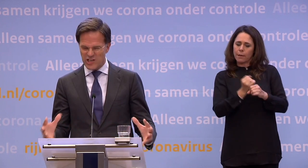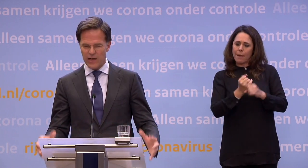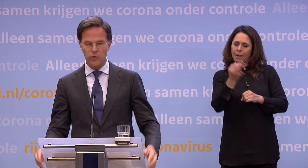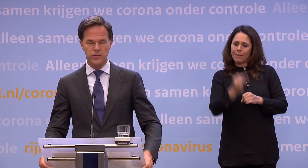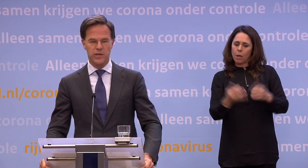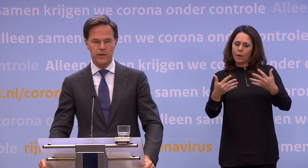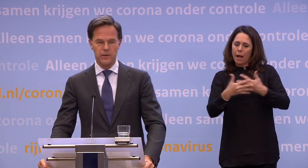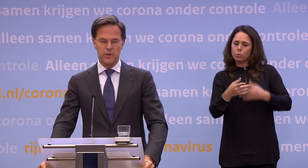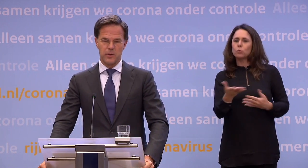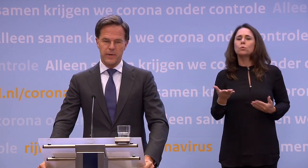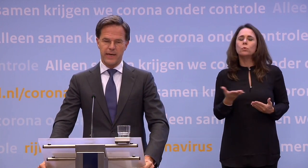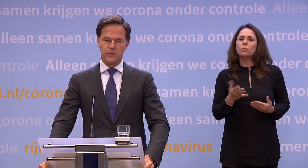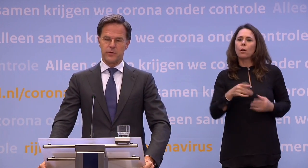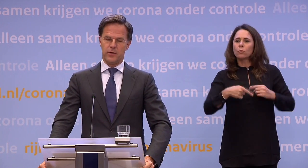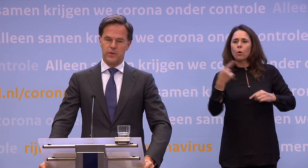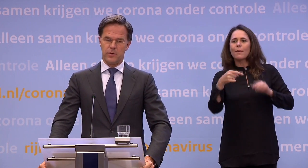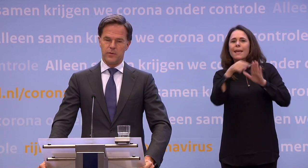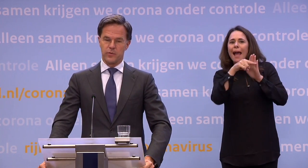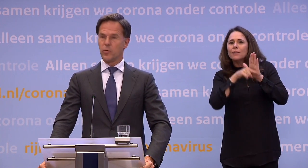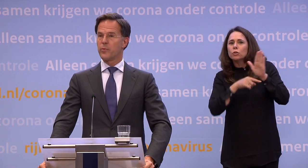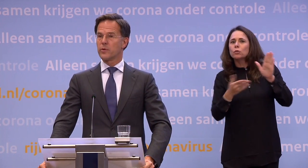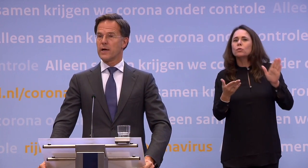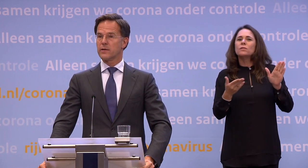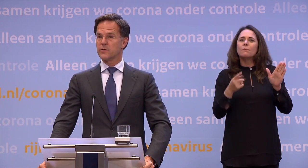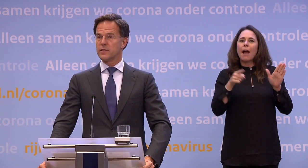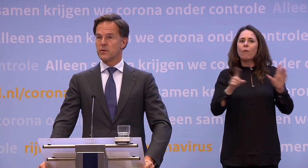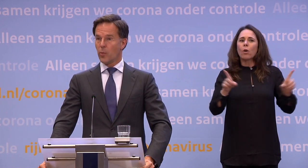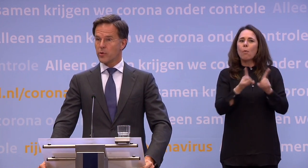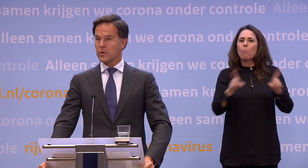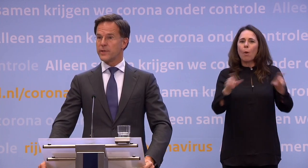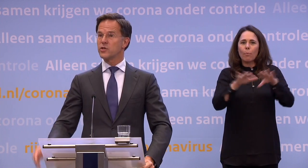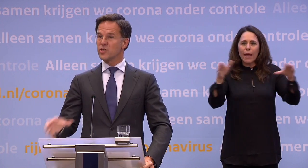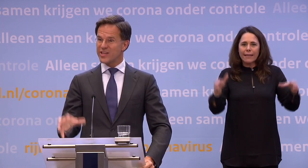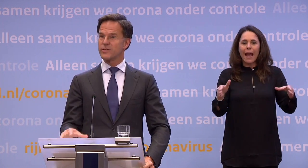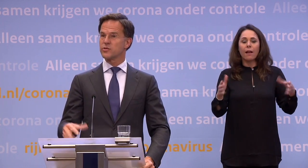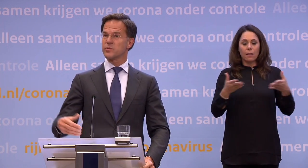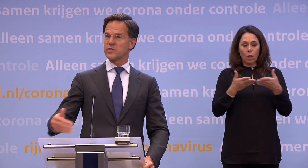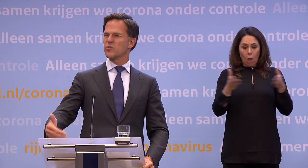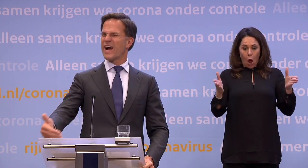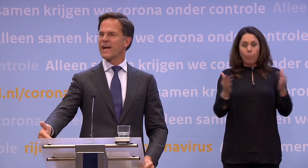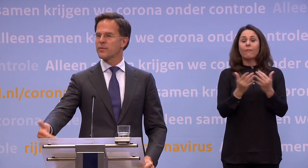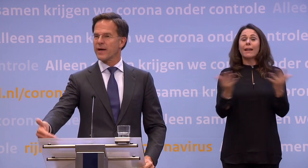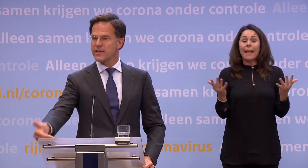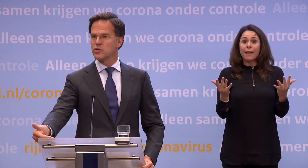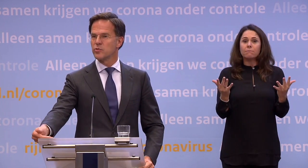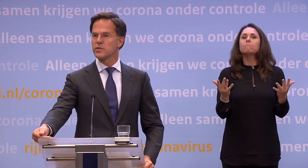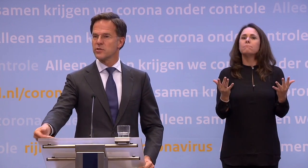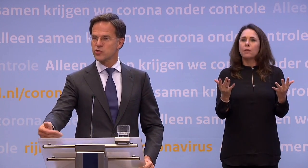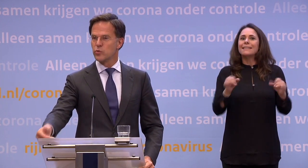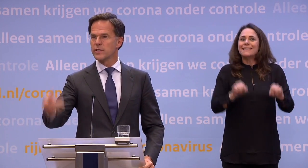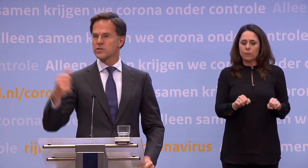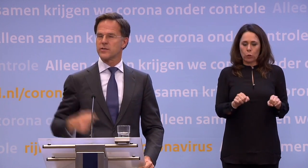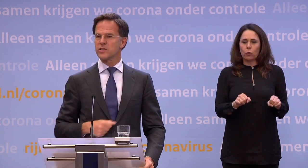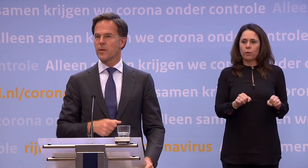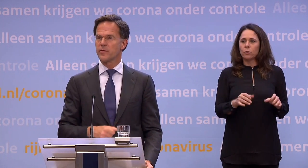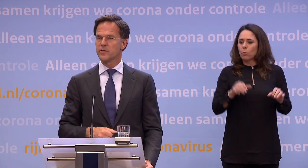nadere eisen aan kunnen stellen... ...maar geldt voor poppodia dat die open kunnen, mis je kan zitten. Dus dat is raar. En in Paradiso moet je dan